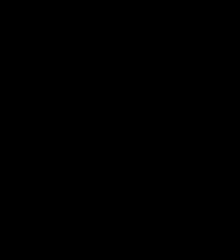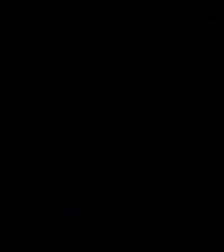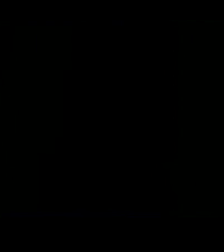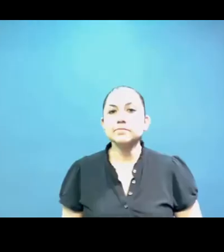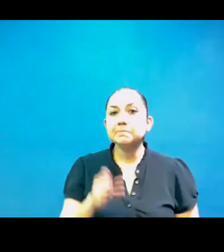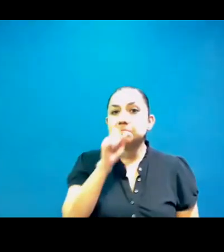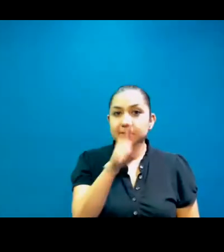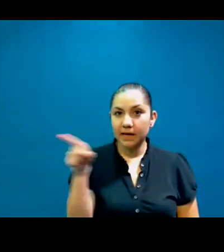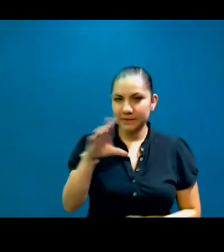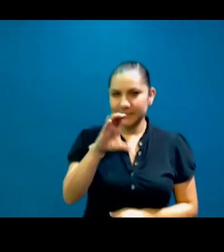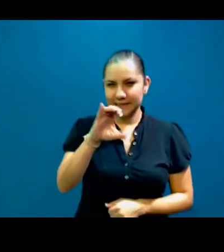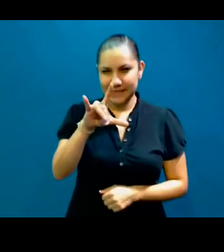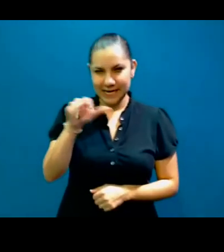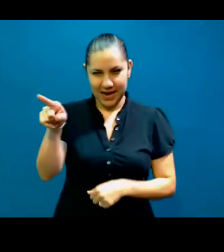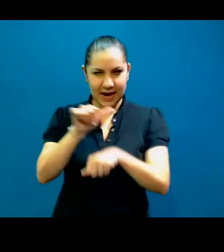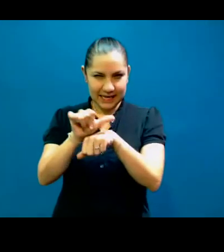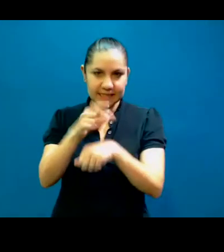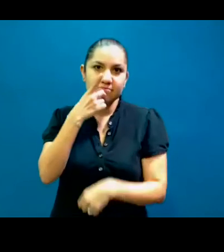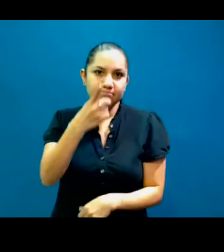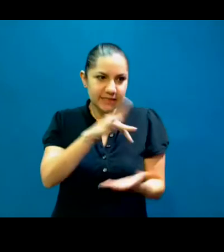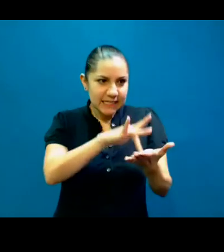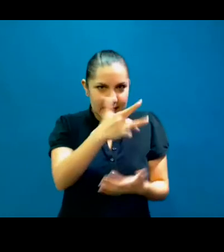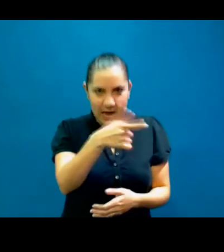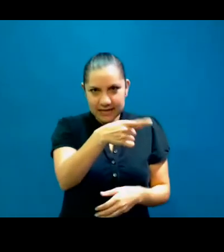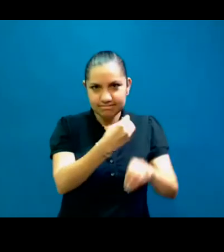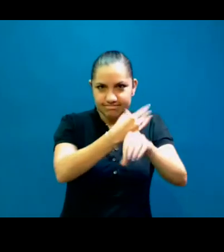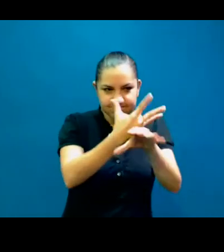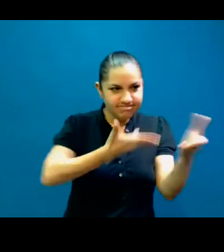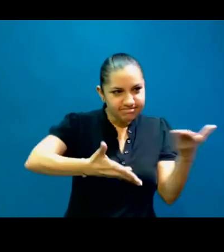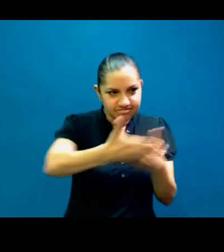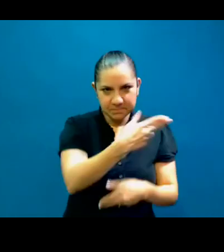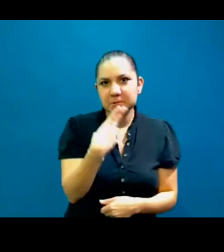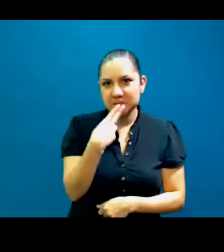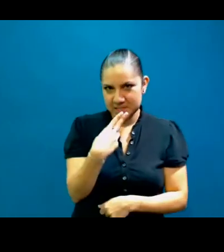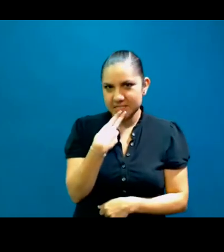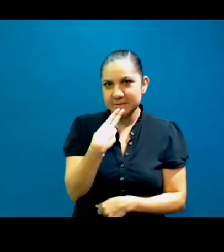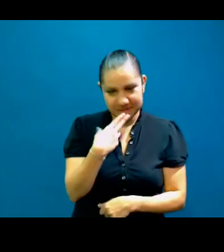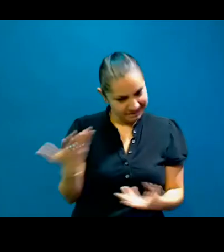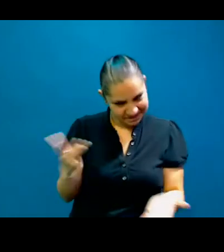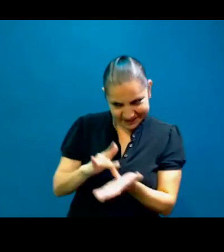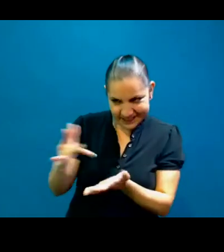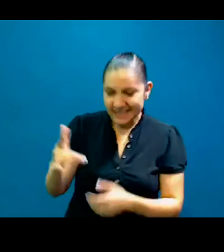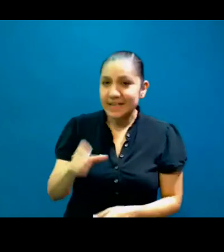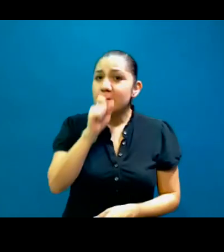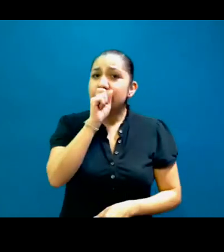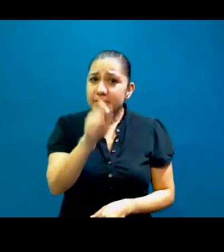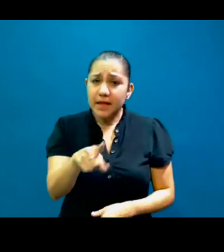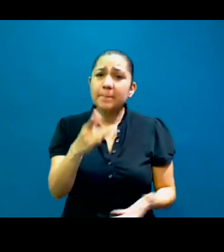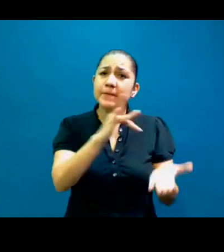Argentina, gracias por el espacio muy enriquecedor. Mil gracias. Y, bueno, agradecemos a